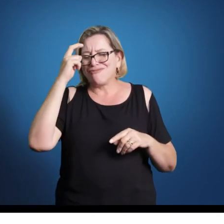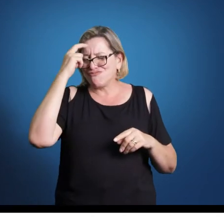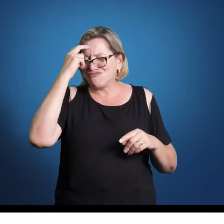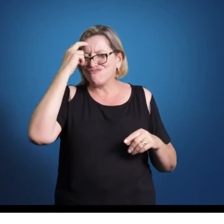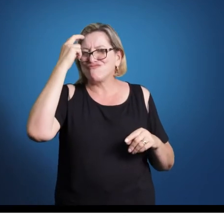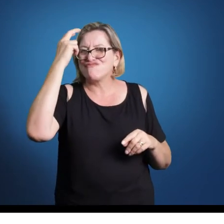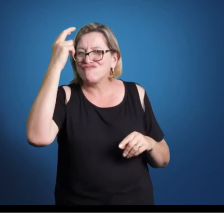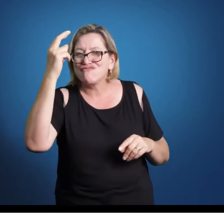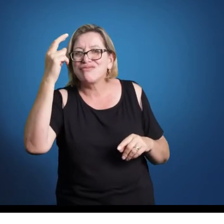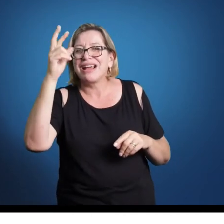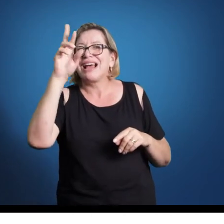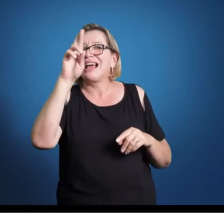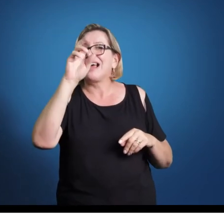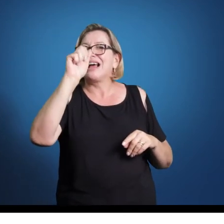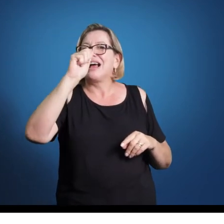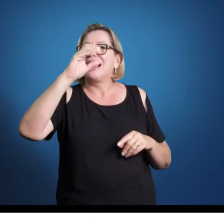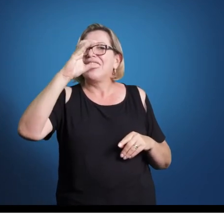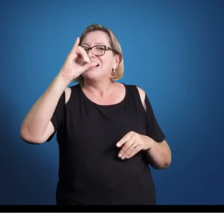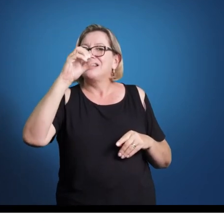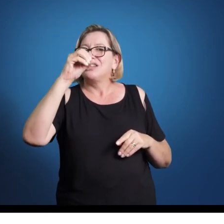extremamente especulativo.